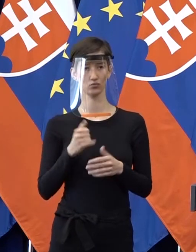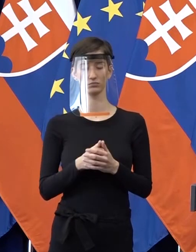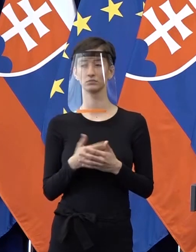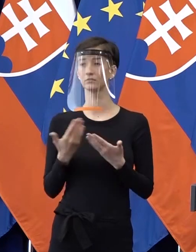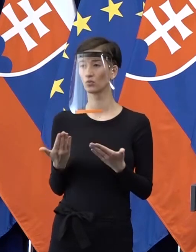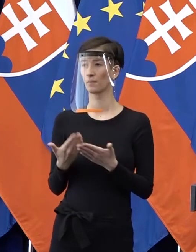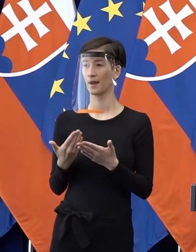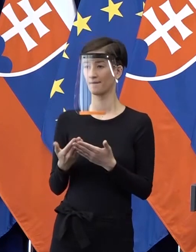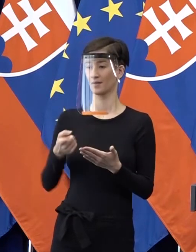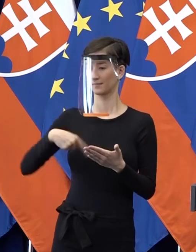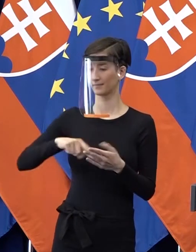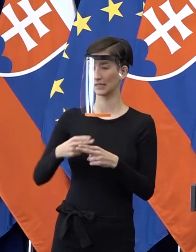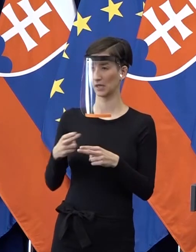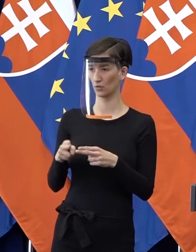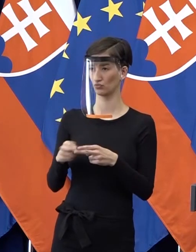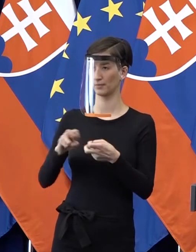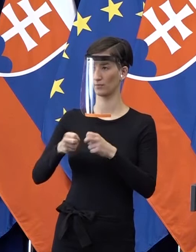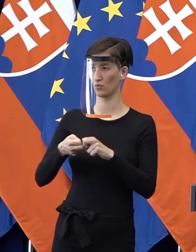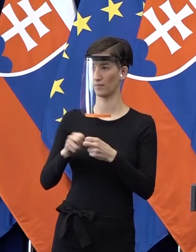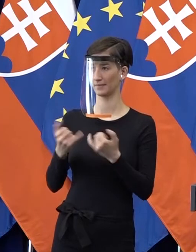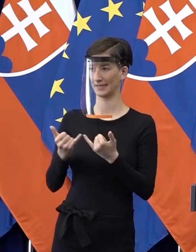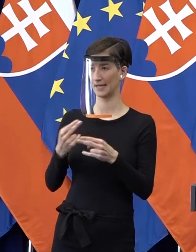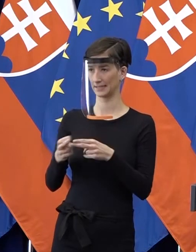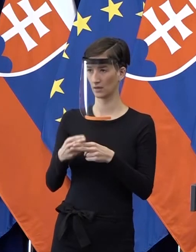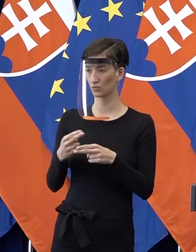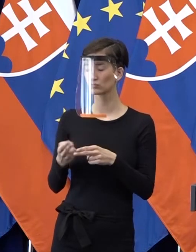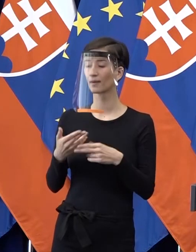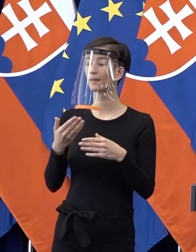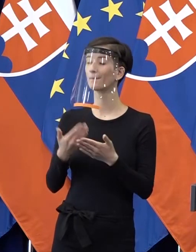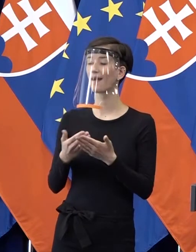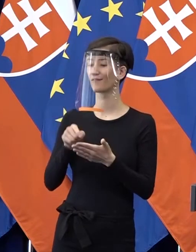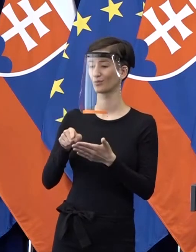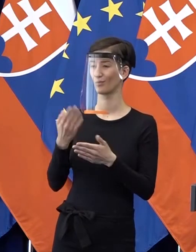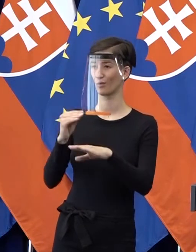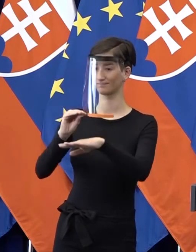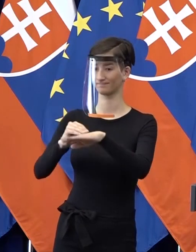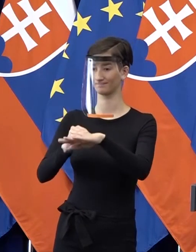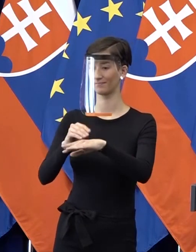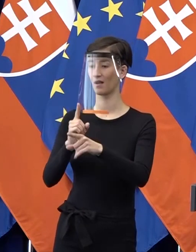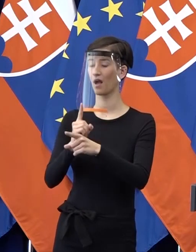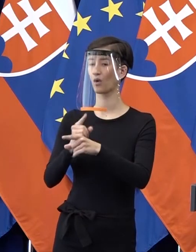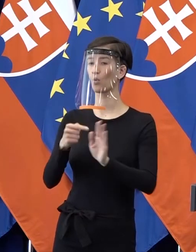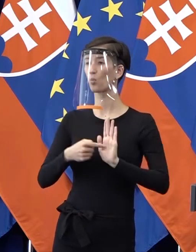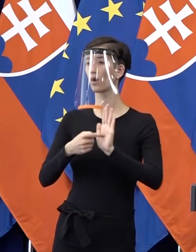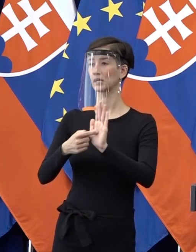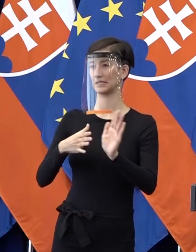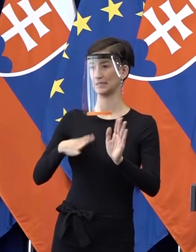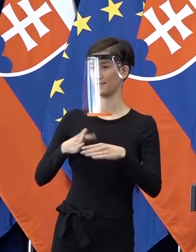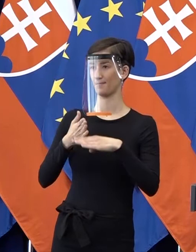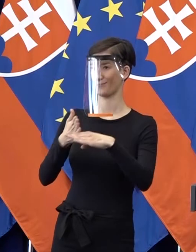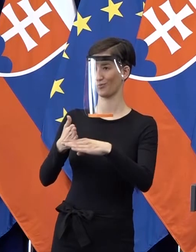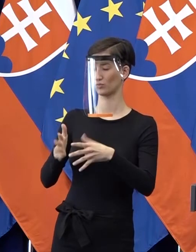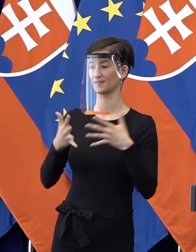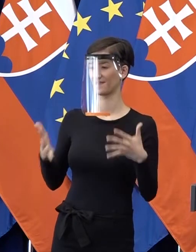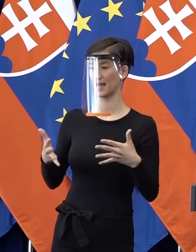áno, riešime problémy. To bolo konkrétne oznamenie o tom, že chceme pomôcť aj veľkým zamestnávateľom, tak ako sme pomohli malým a